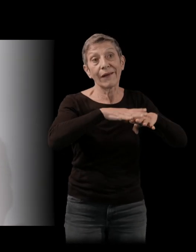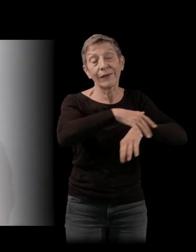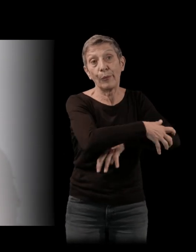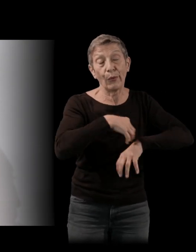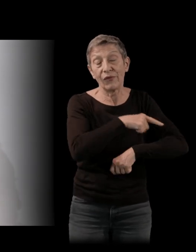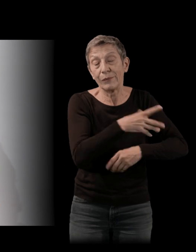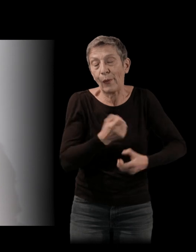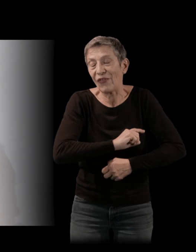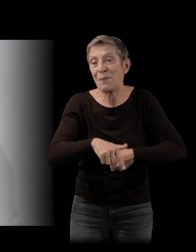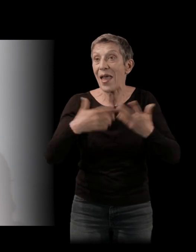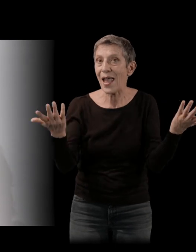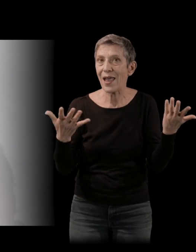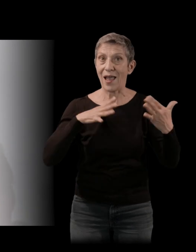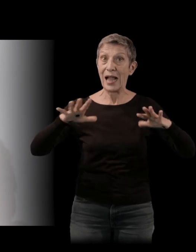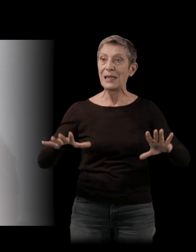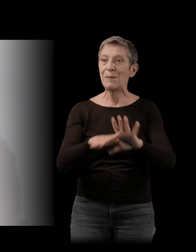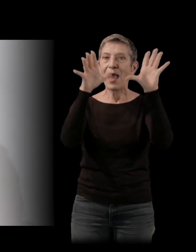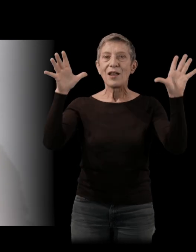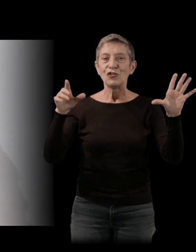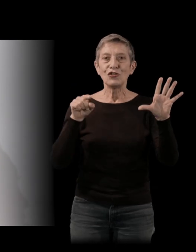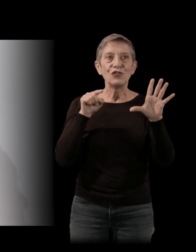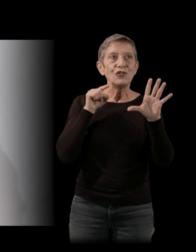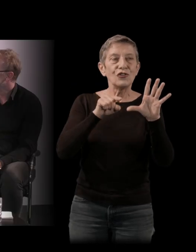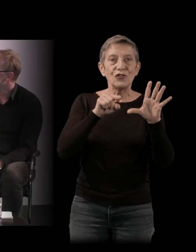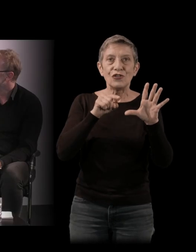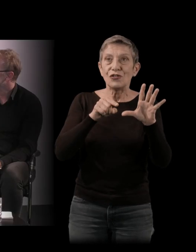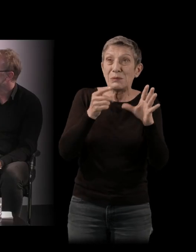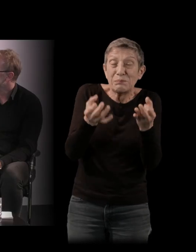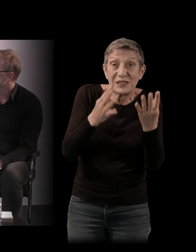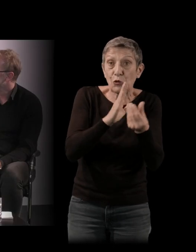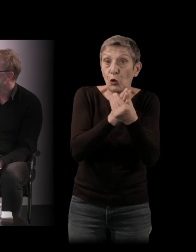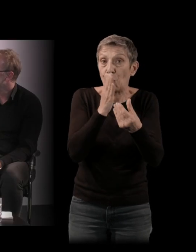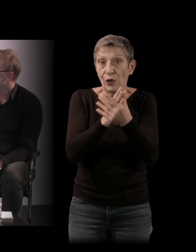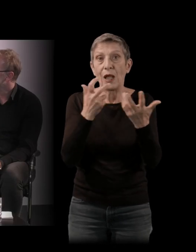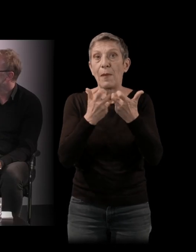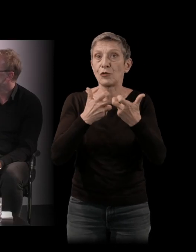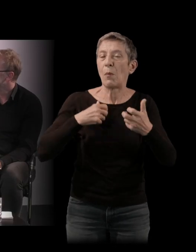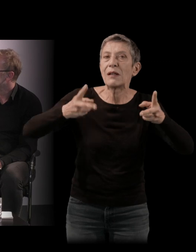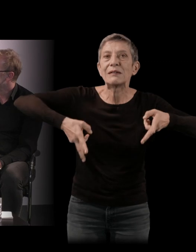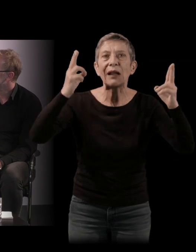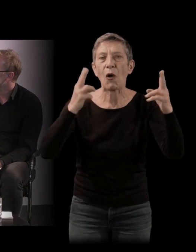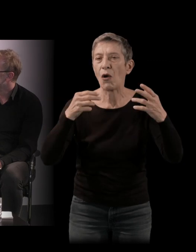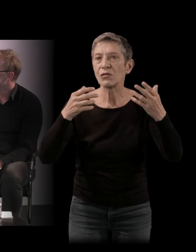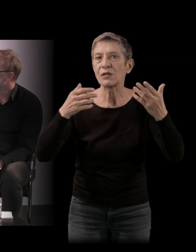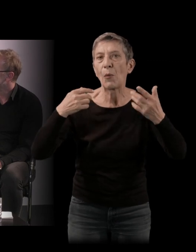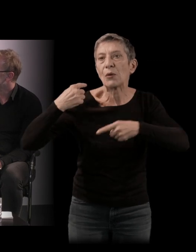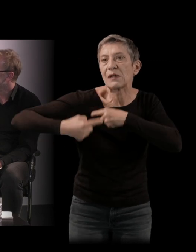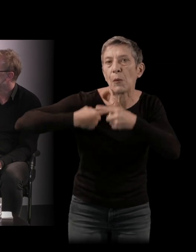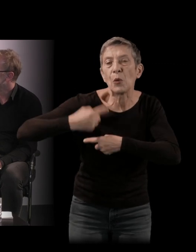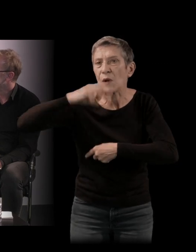Et puis, y a des images qui sont, pour le coup, elles, documentaires. Par exemple, il une séance de Candomblé très impressionnante. Où, en fait,